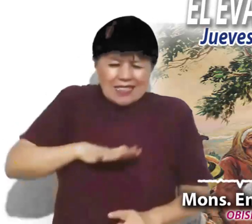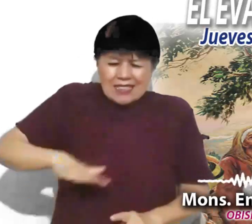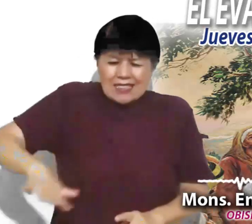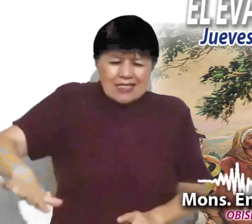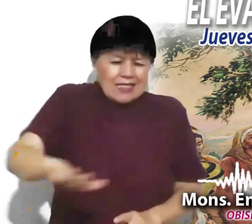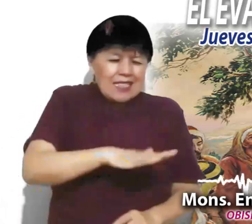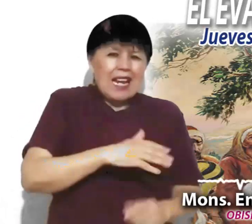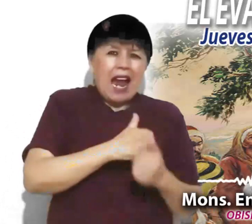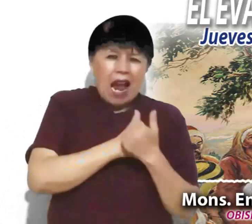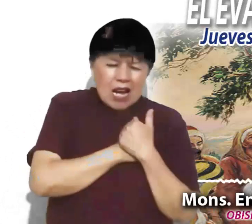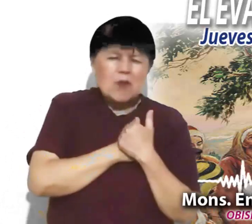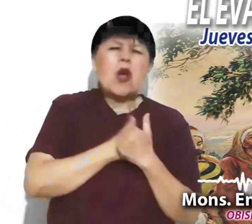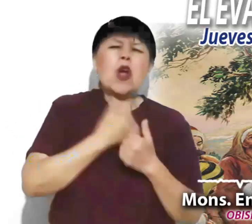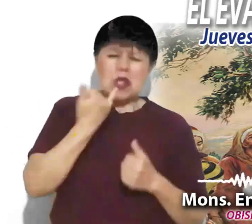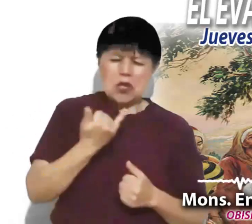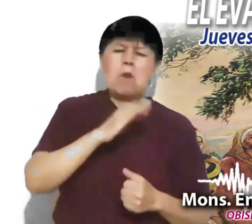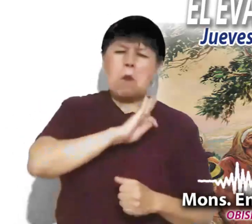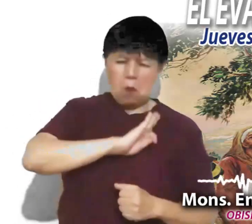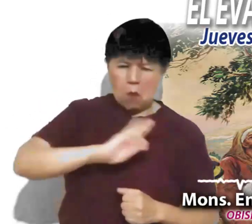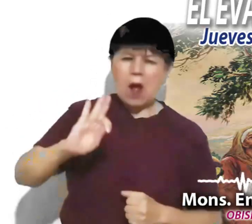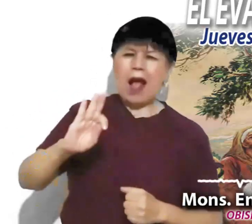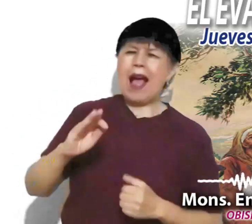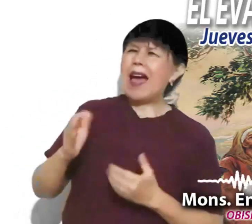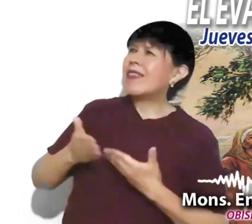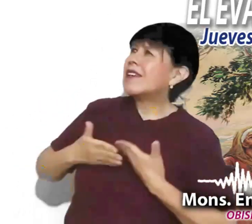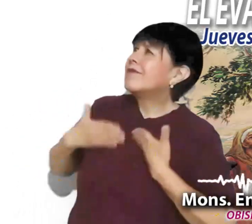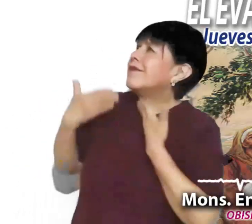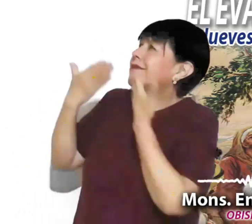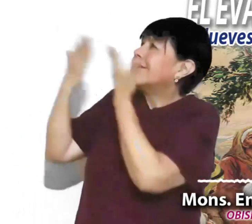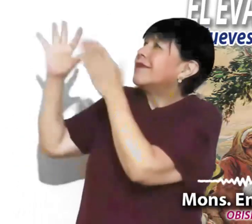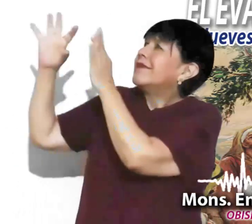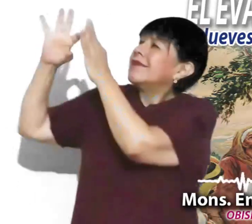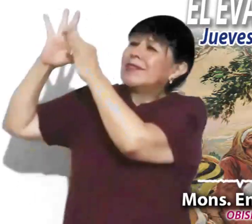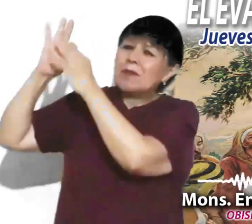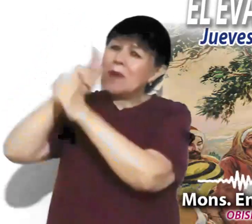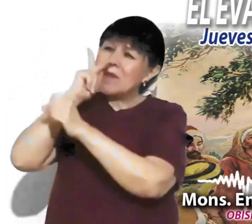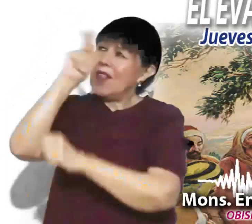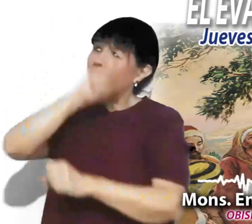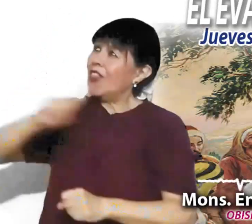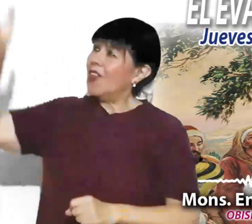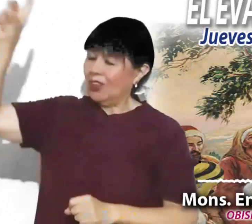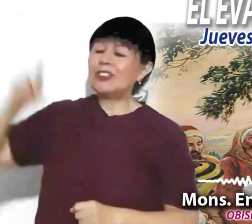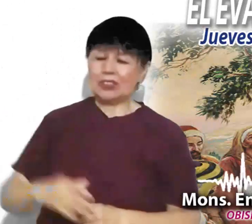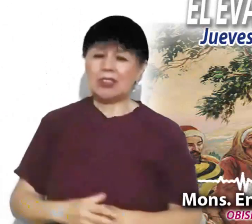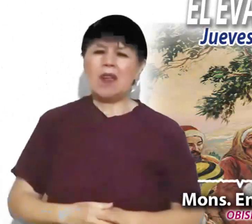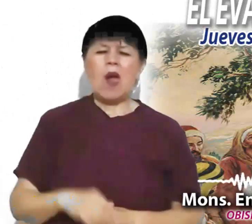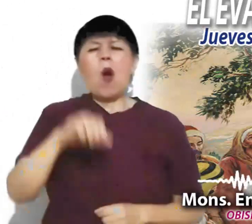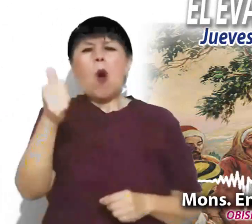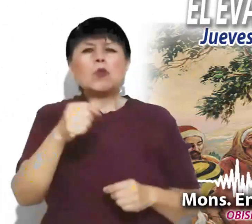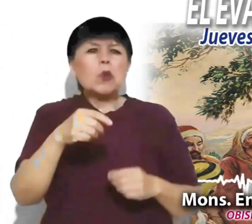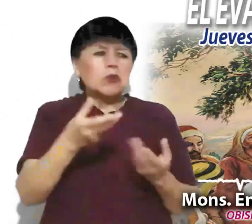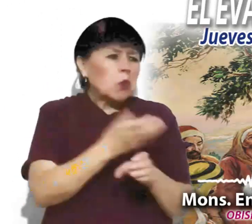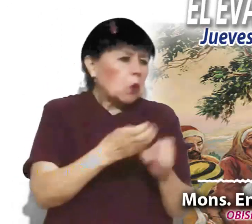amor y confiarse en las manos de papá Dios. Los demás